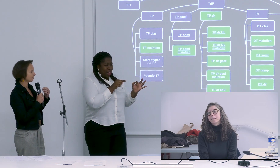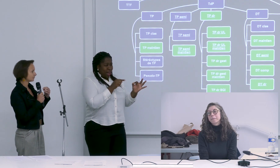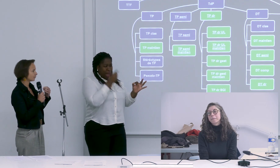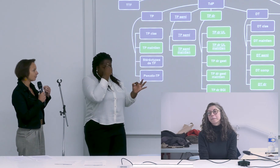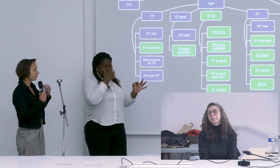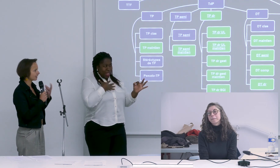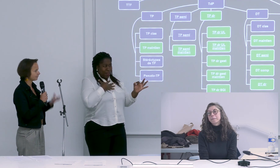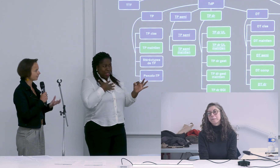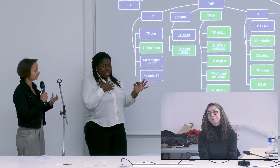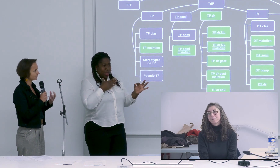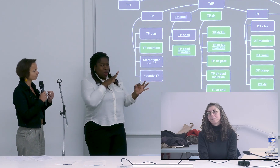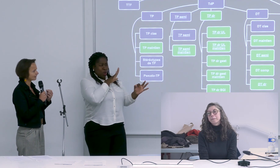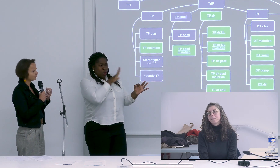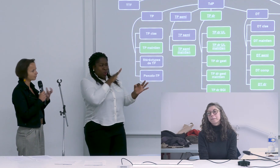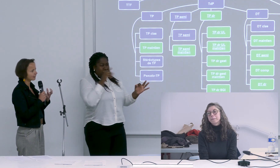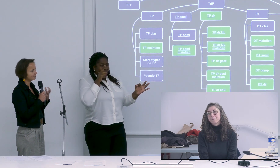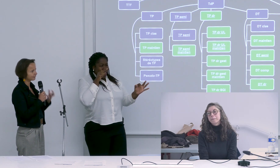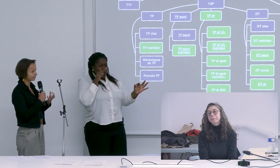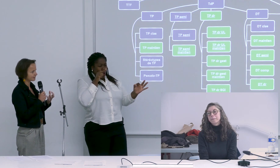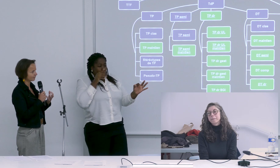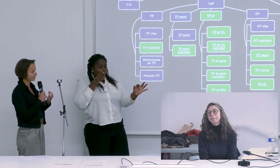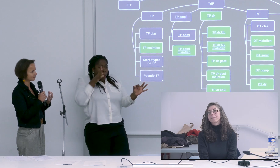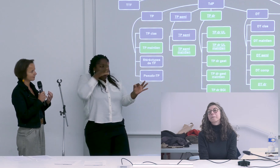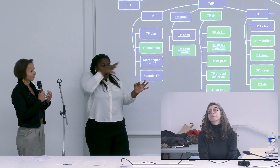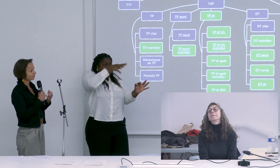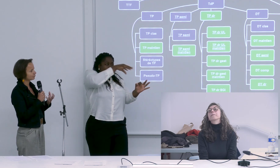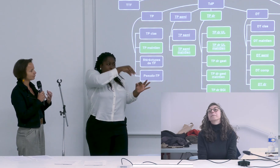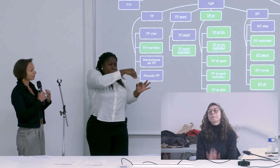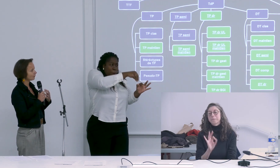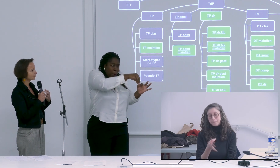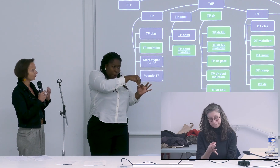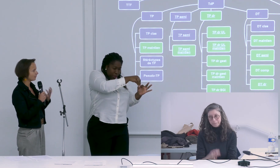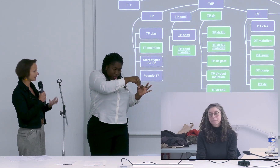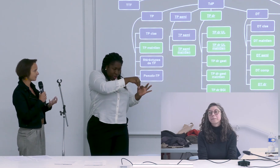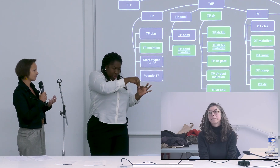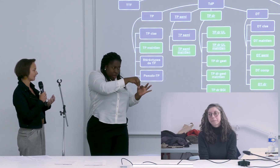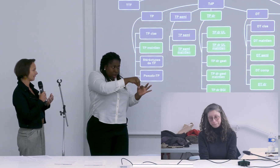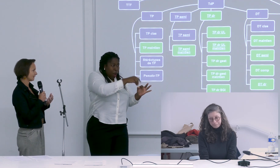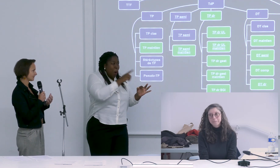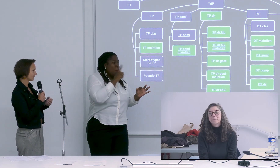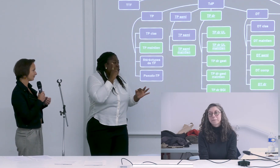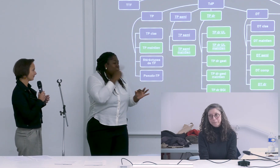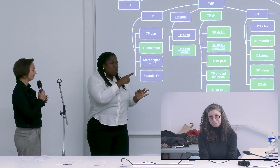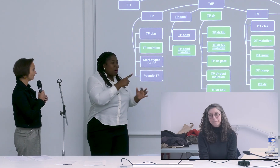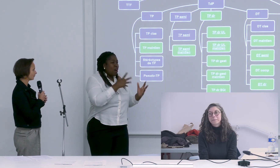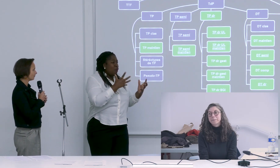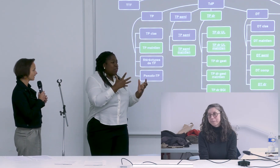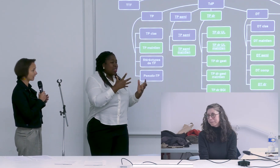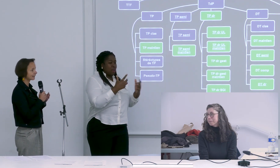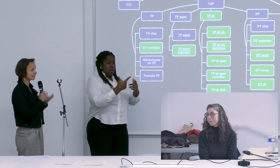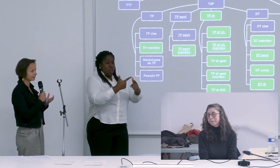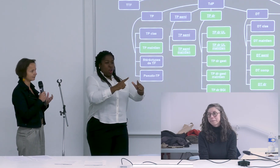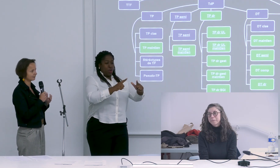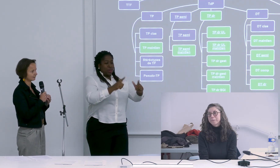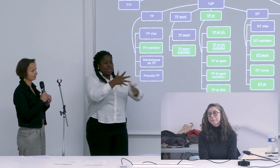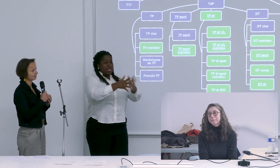ton propre effort ta propre effervescence pour rendre hommage à la LSF rendre hommage